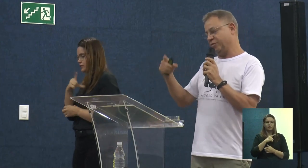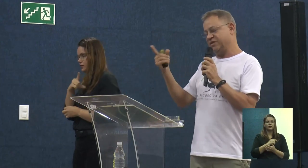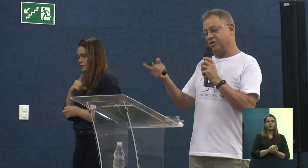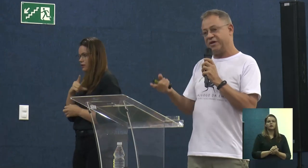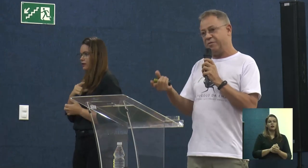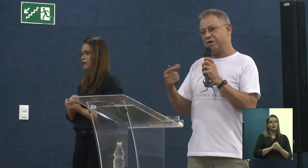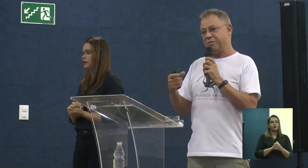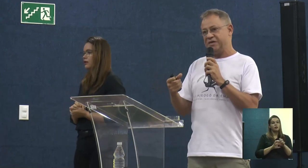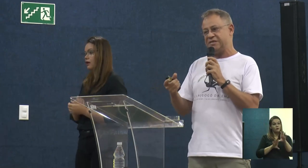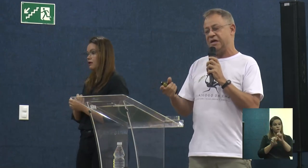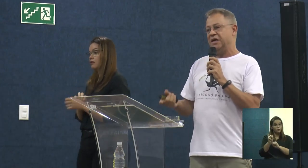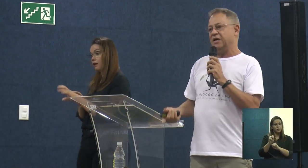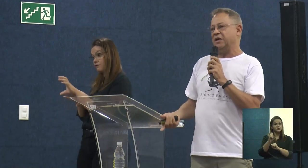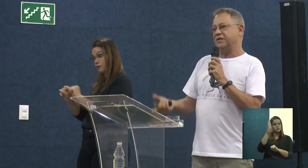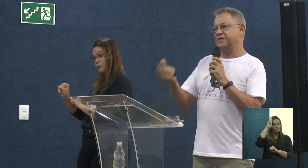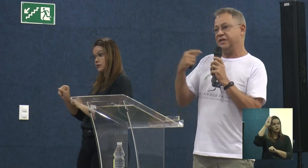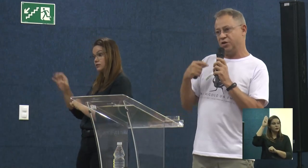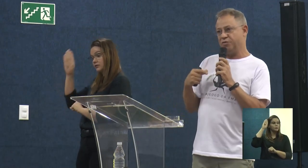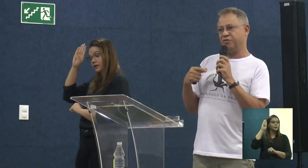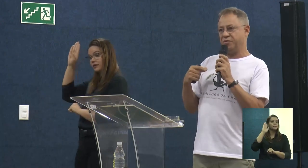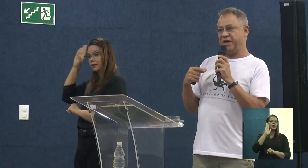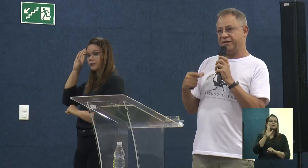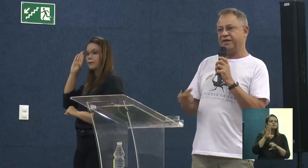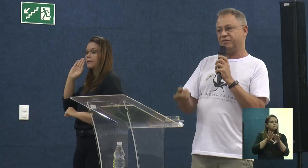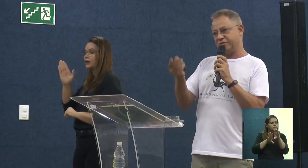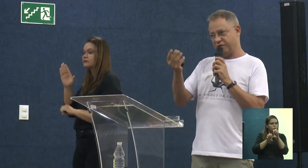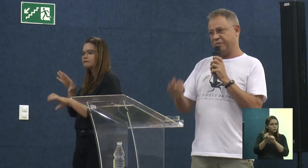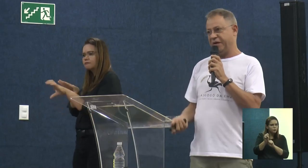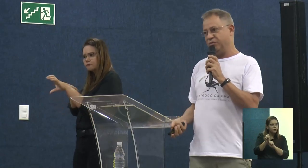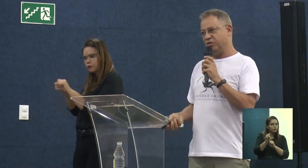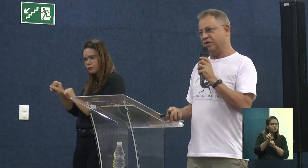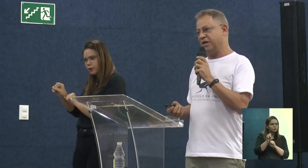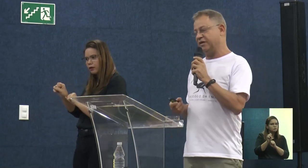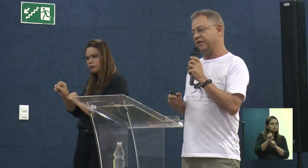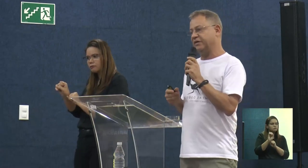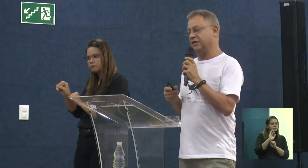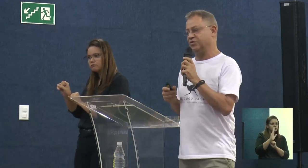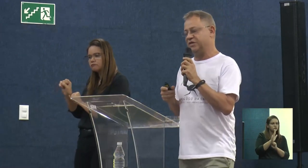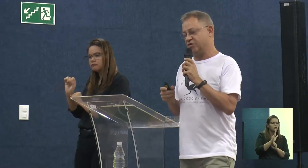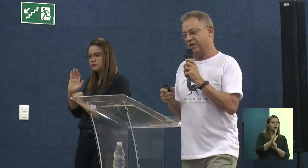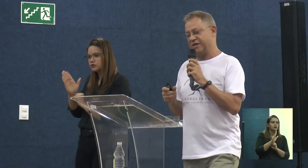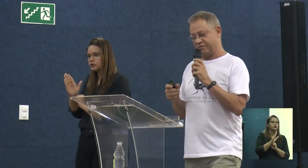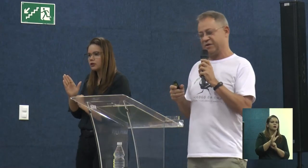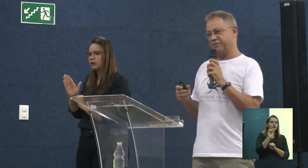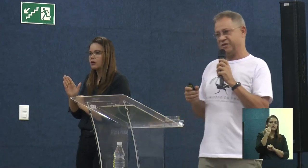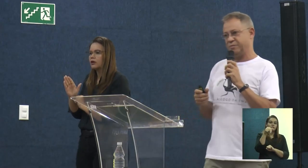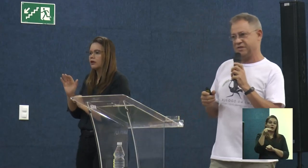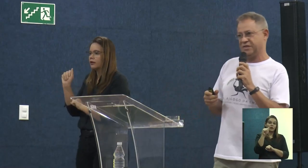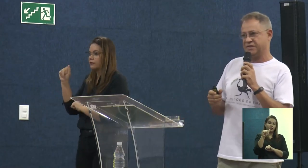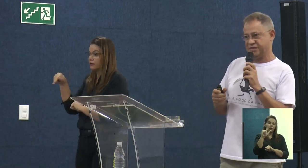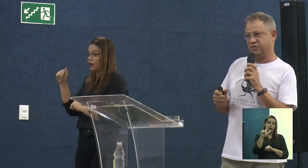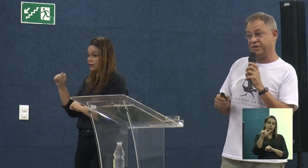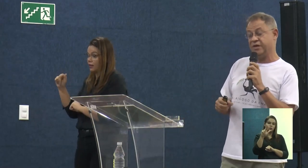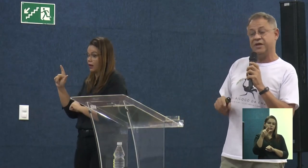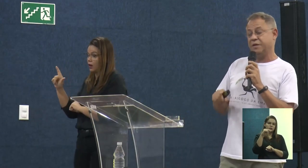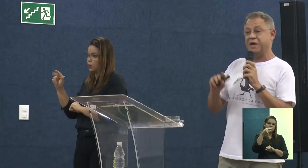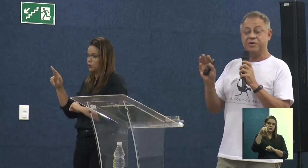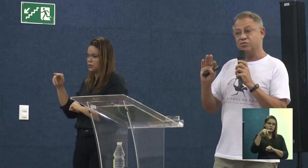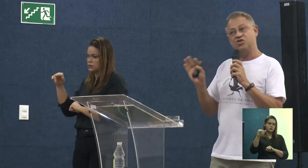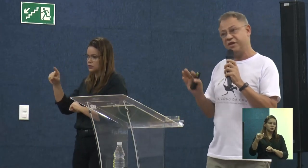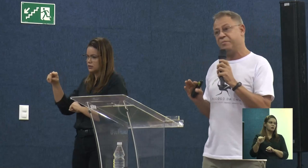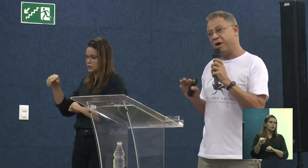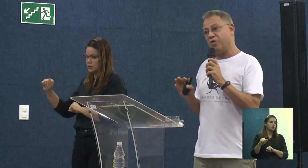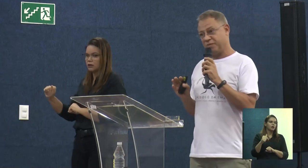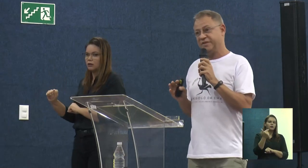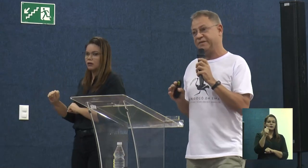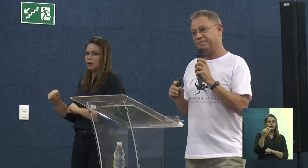Está ali a formação acadêmica, mas assim que eu me formei, né, lembrei muito da Ana Luísa, quando ela estava fazendo a apresentação, né, na minha